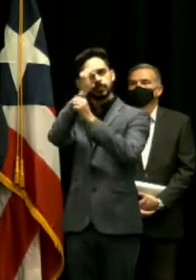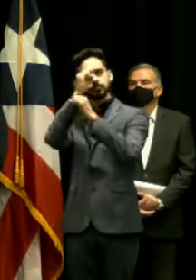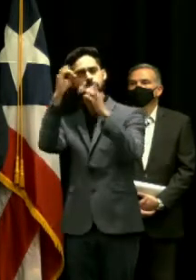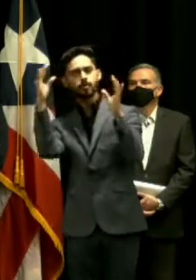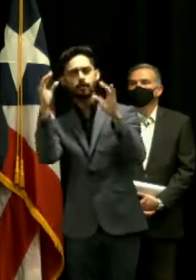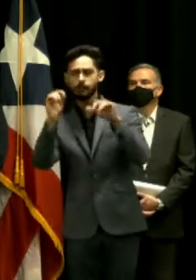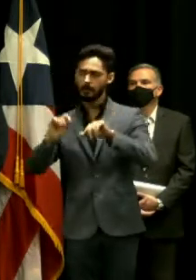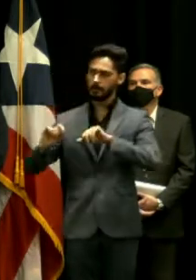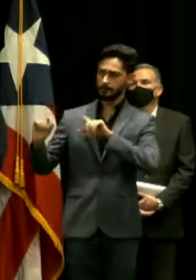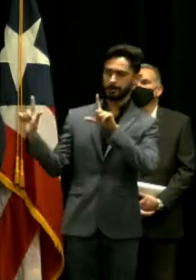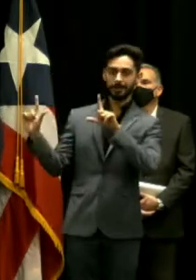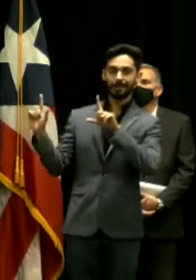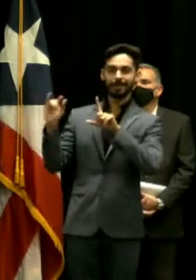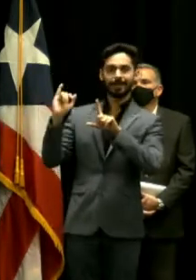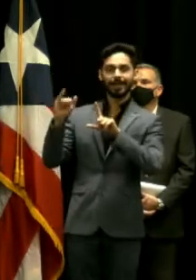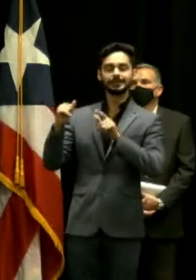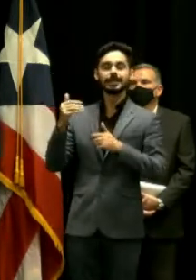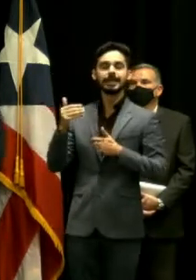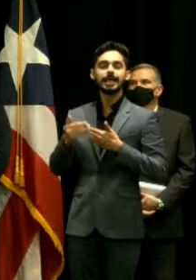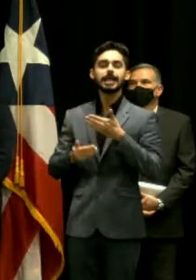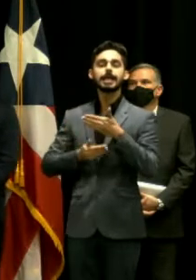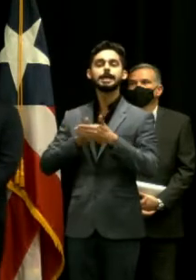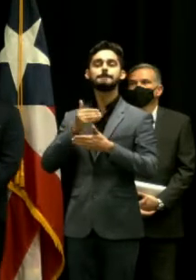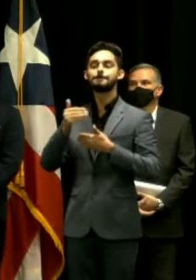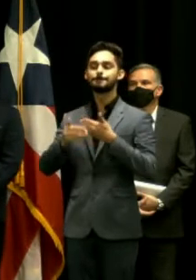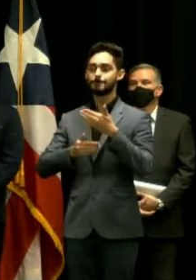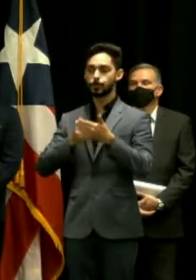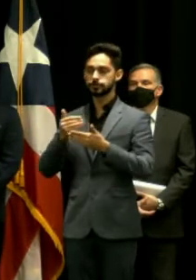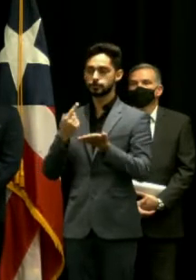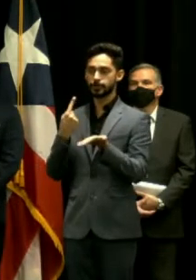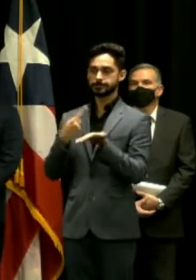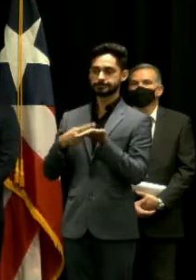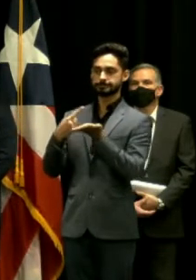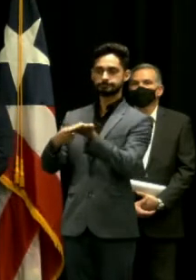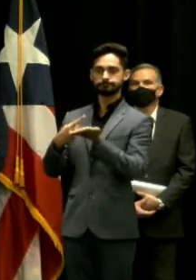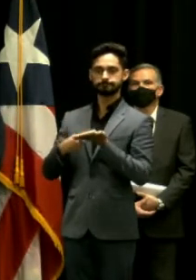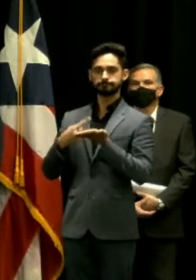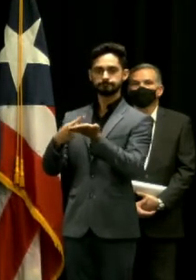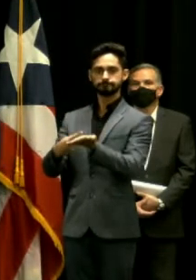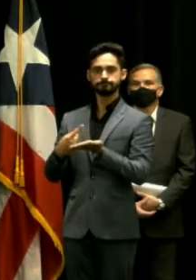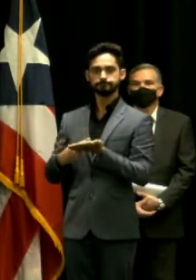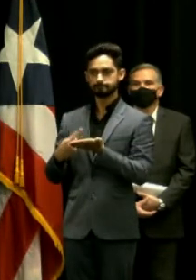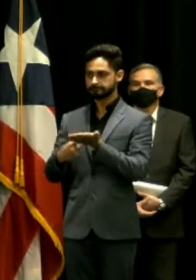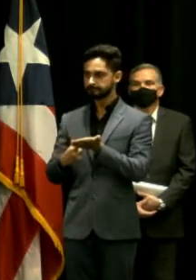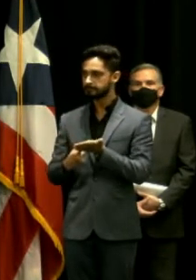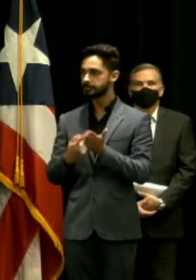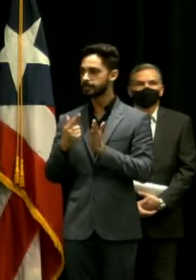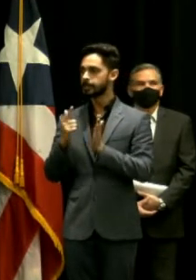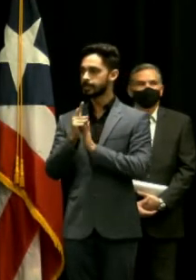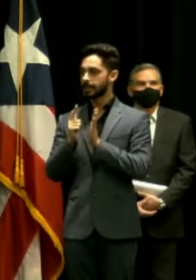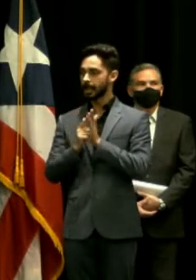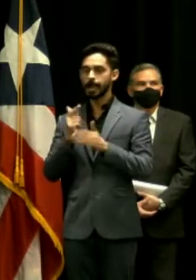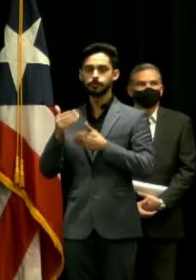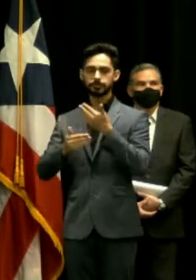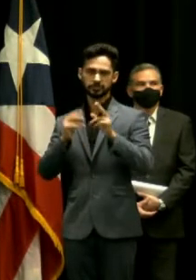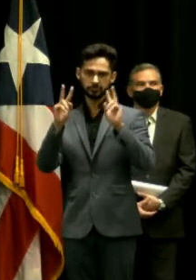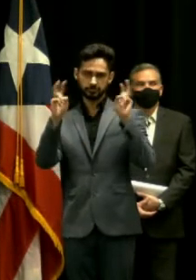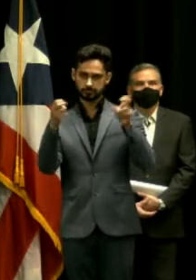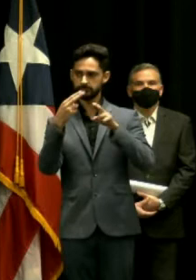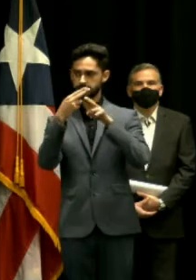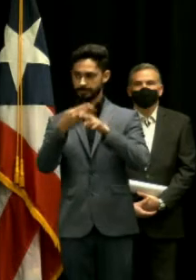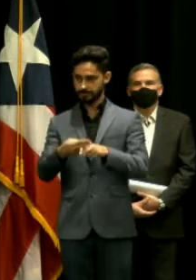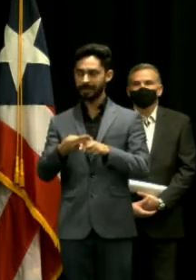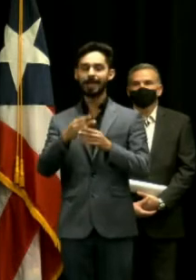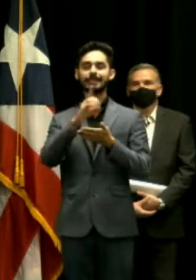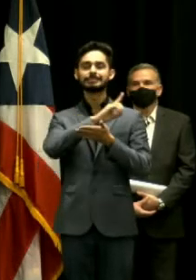base para el proceso de licitación que se va a dar en su momento para lo que se llama Design